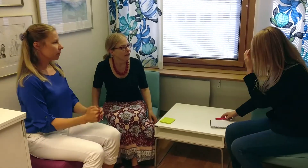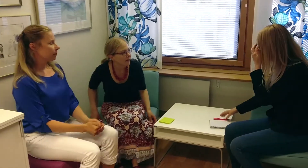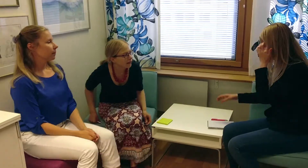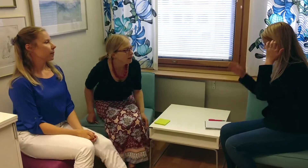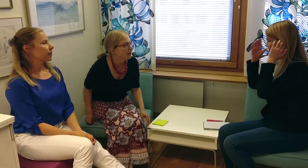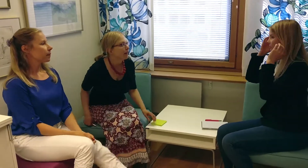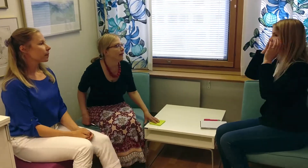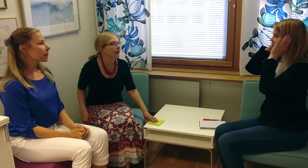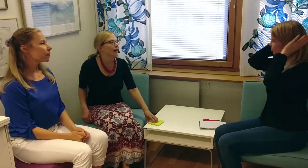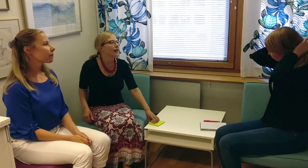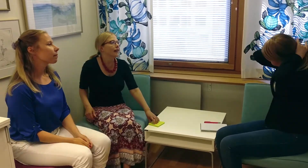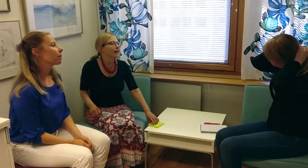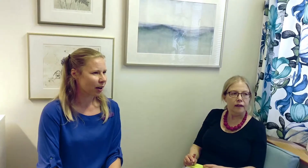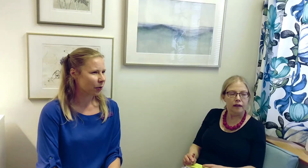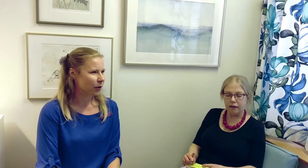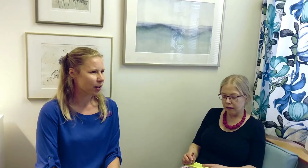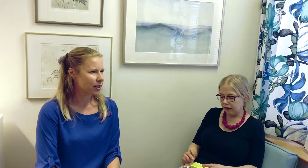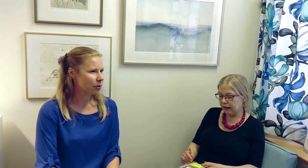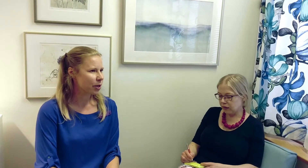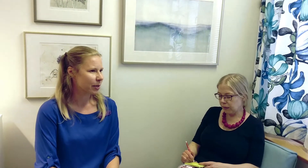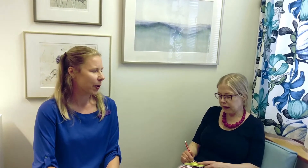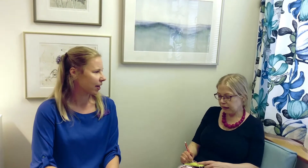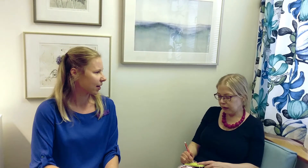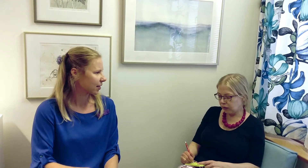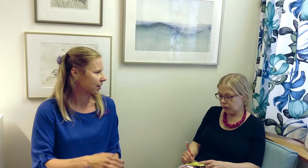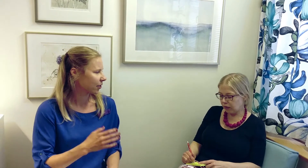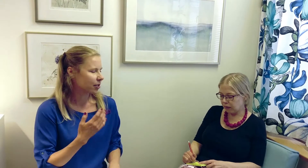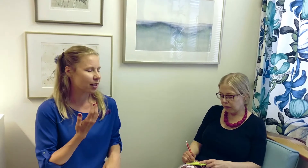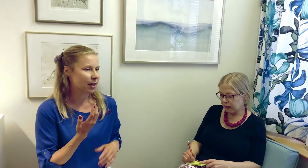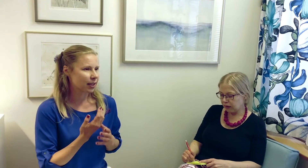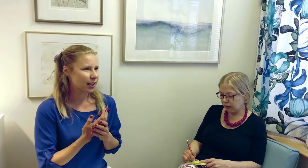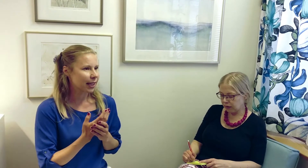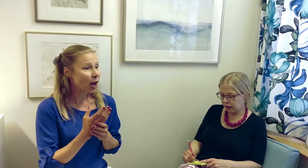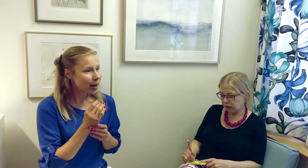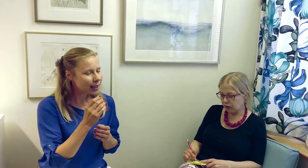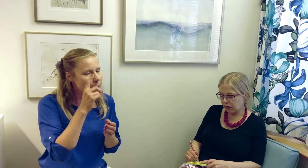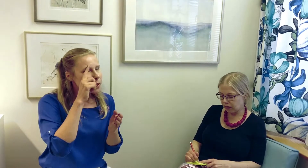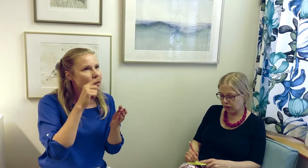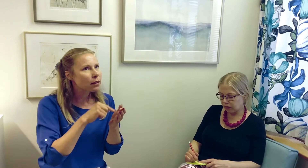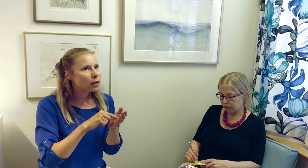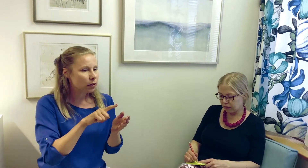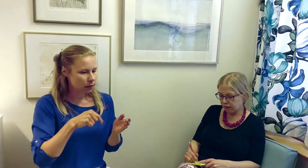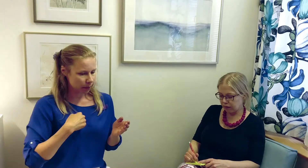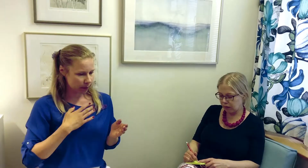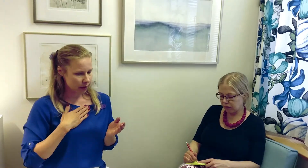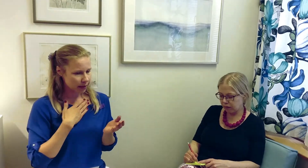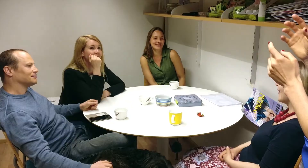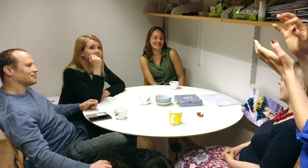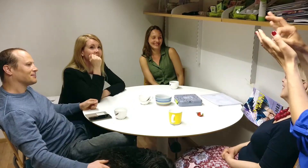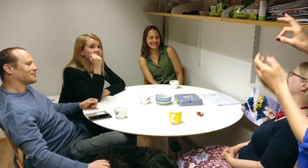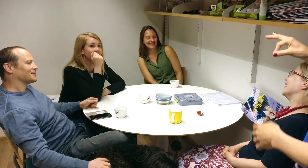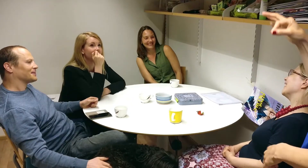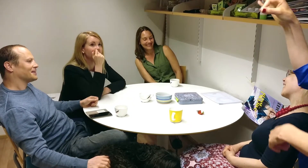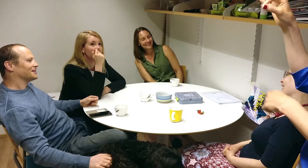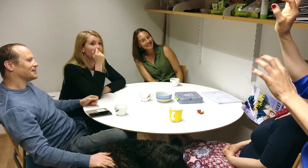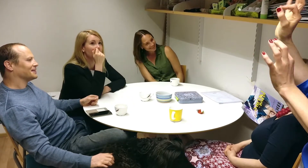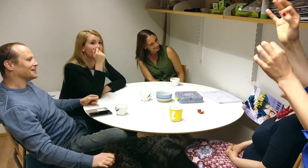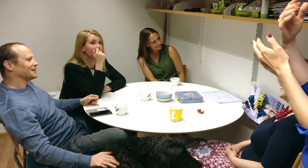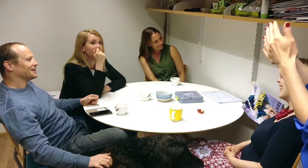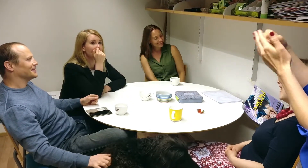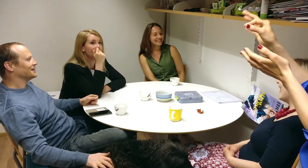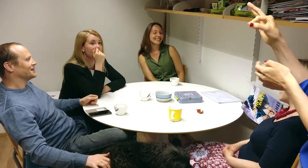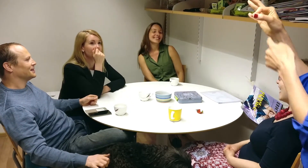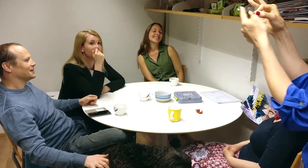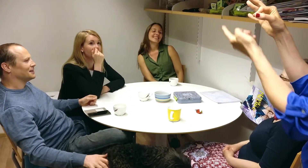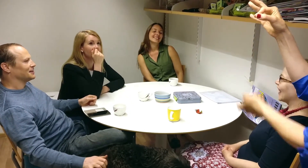kuljetuspalvelun kautta. Ja sitten minulla on henkilökohtaisen avustajan päätös. Silloin kun haen tänne töihin jo, niin tuntui heti, että tämä on